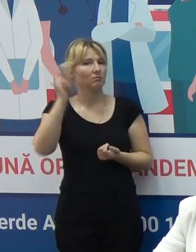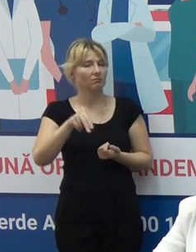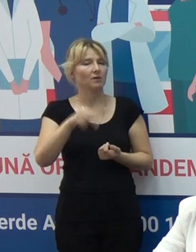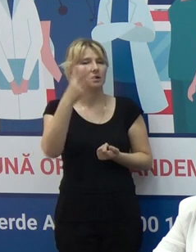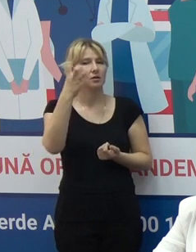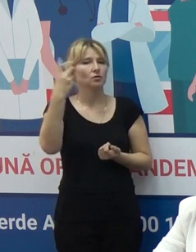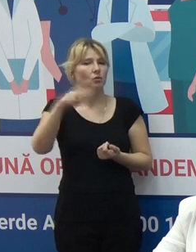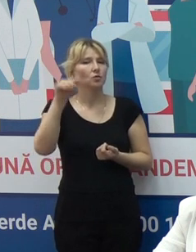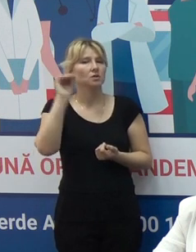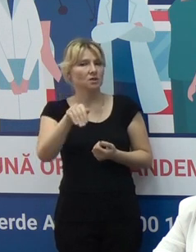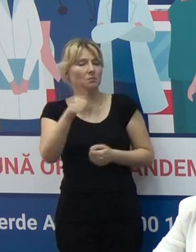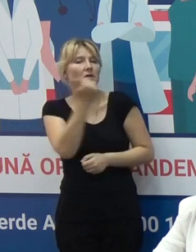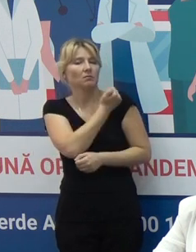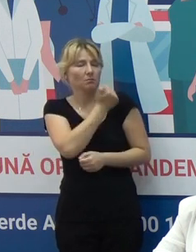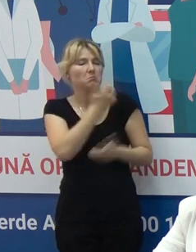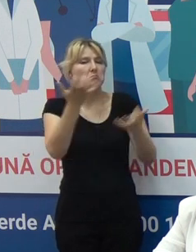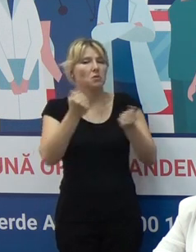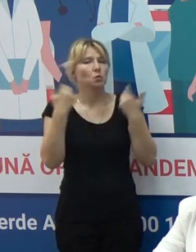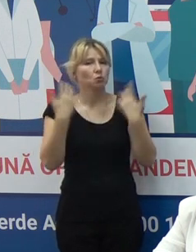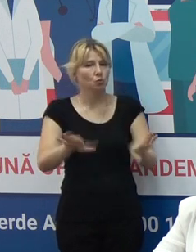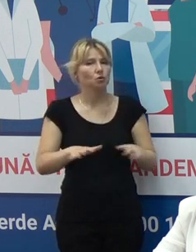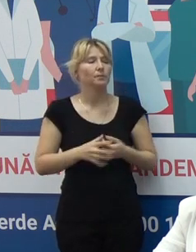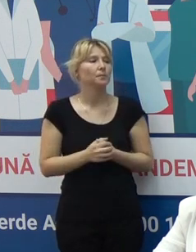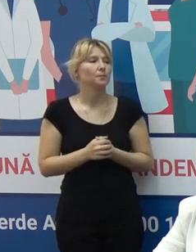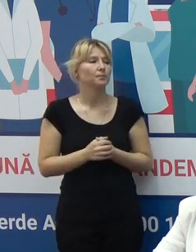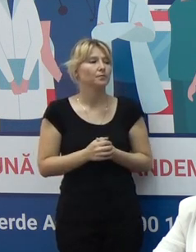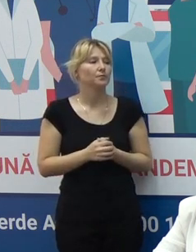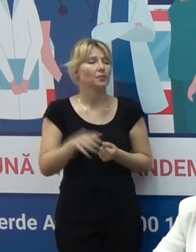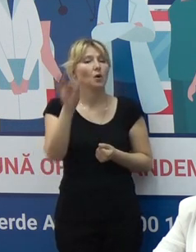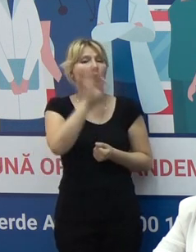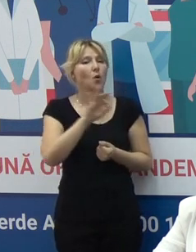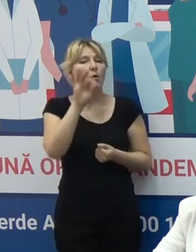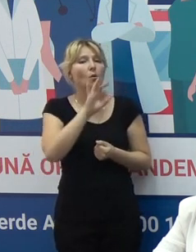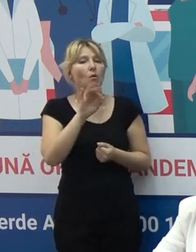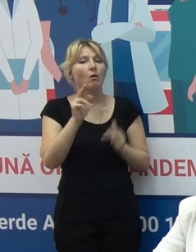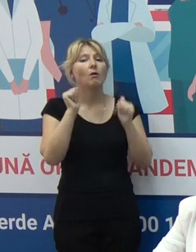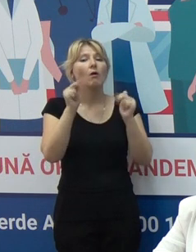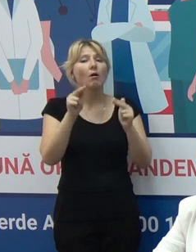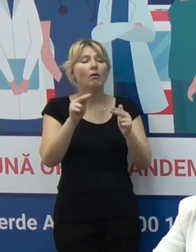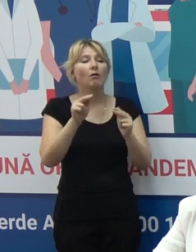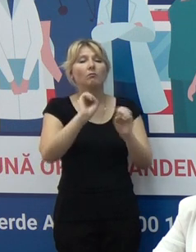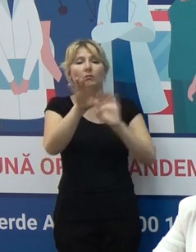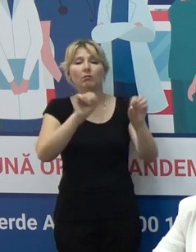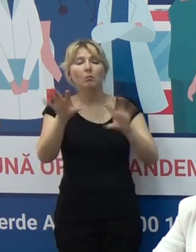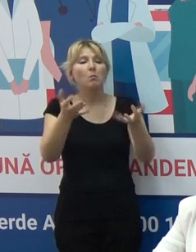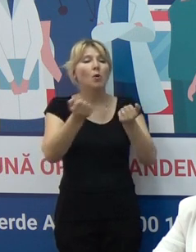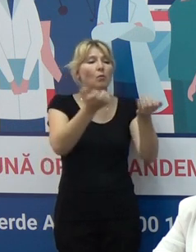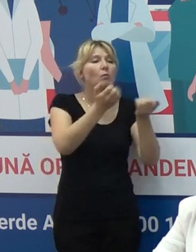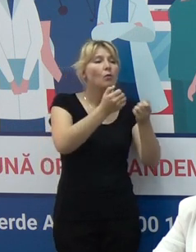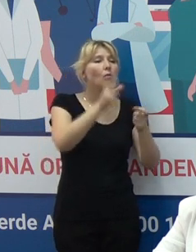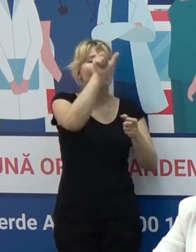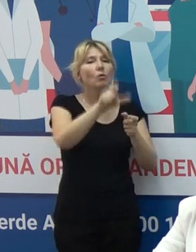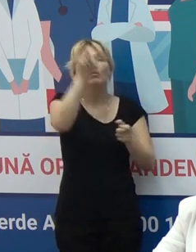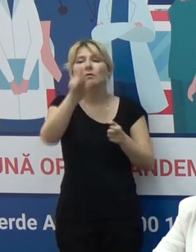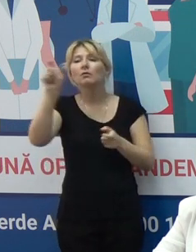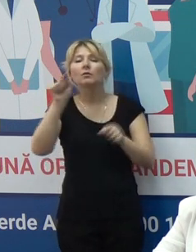.2500 de doze. Deci, cu referire la proporția dozilor utilizate, până în momentul de față, din totalul